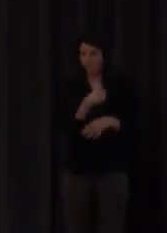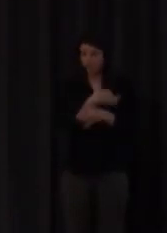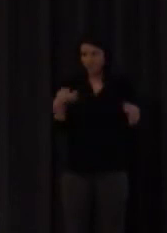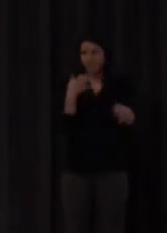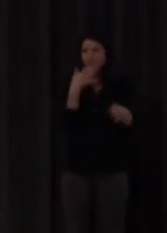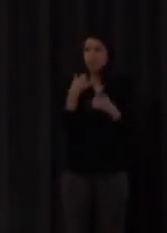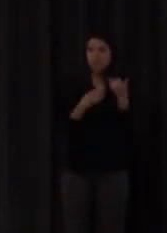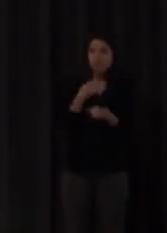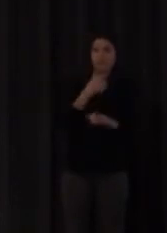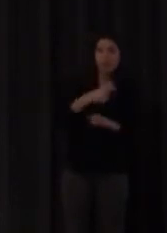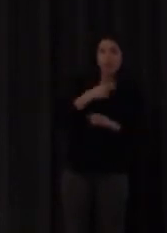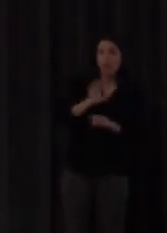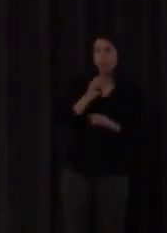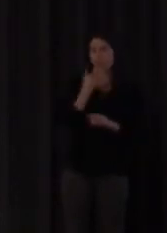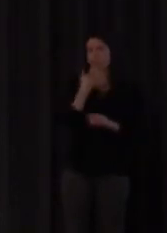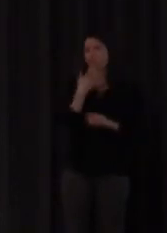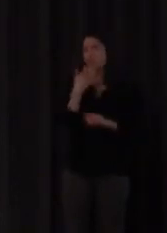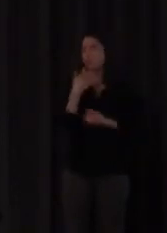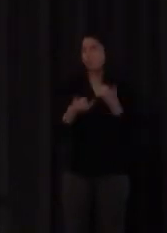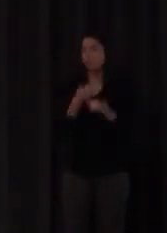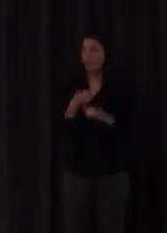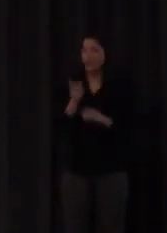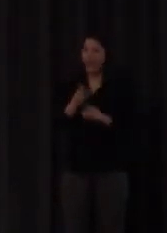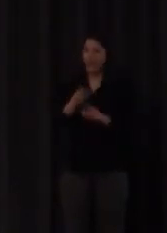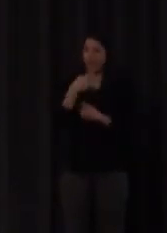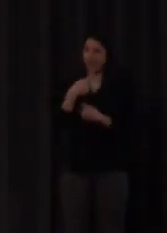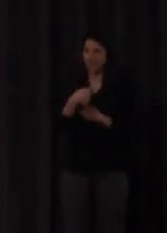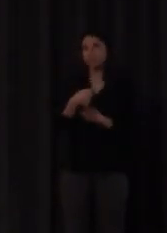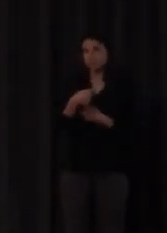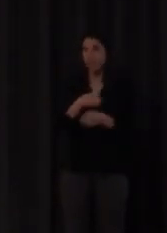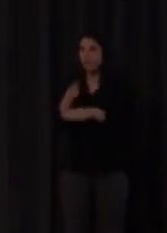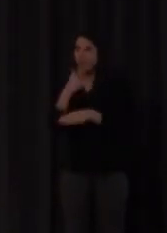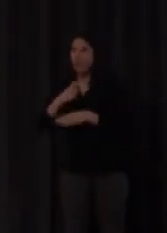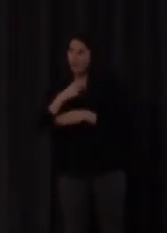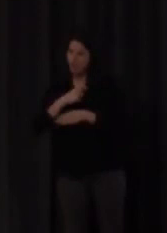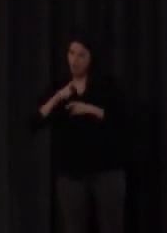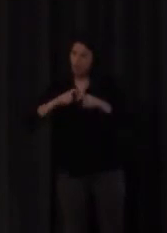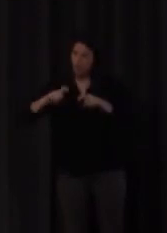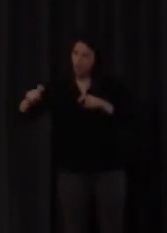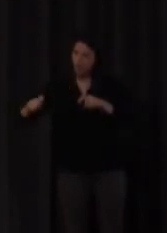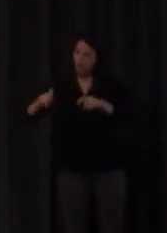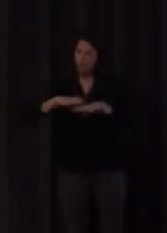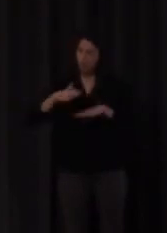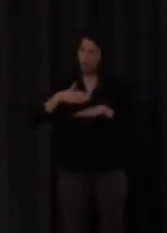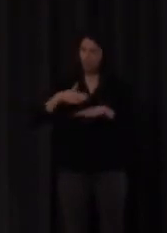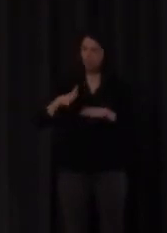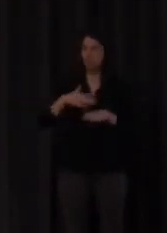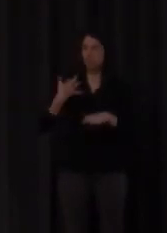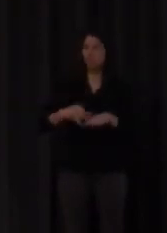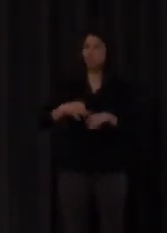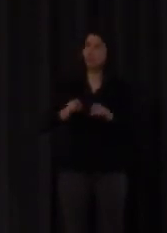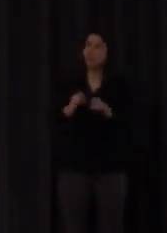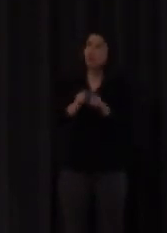logopédicos para pronunciar una R que se enganchaba pues ahí se puede ver perfectamente se puede conceptualizar el